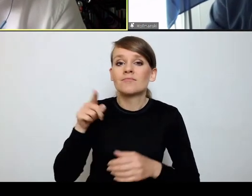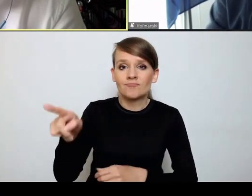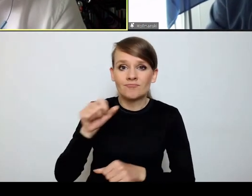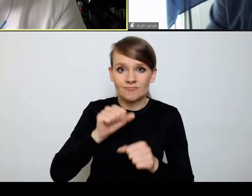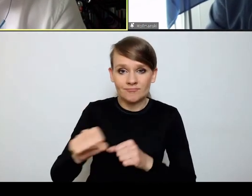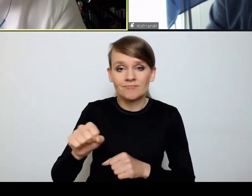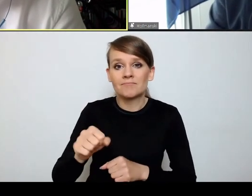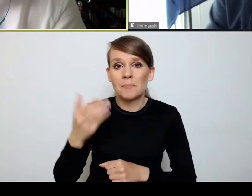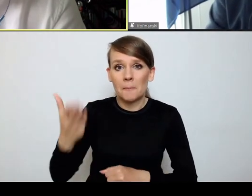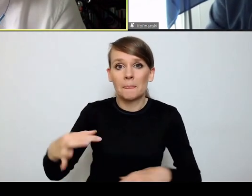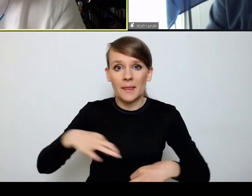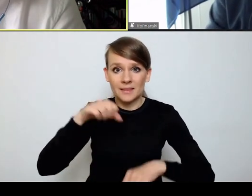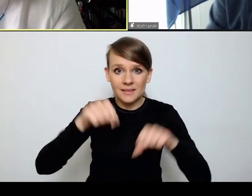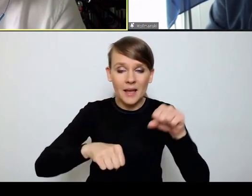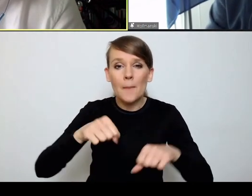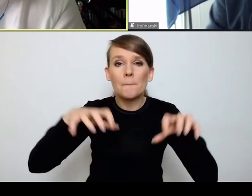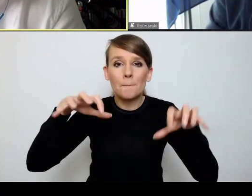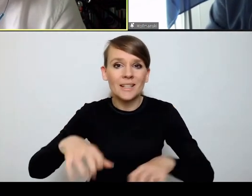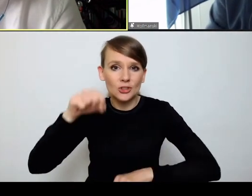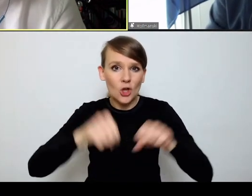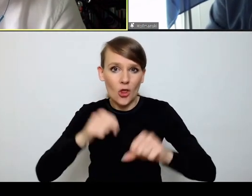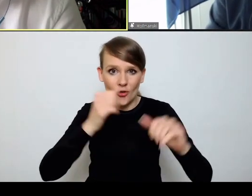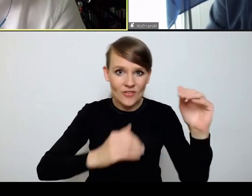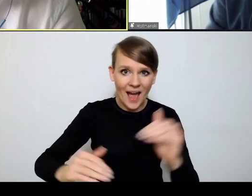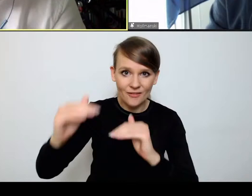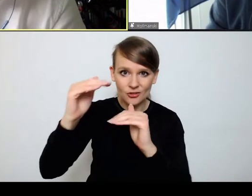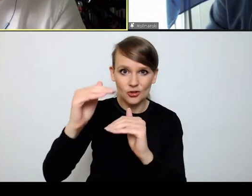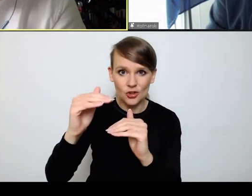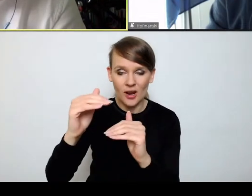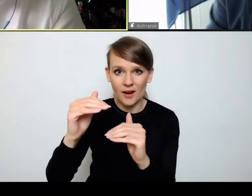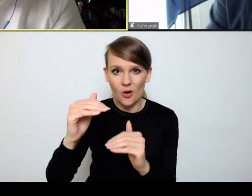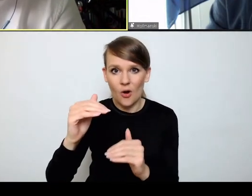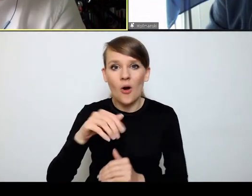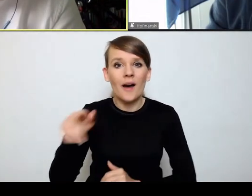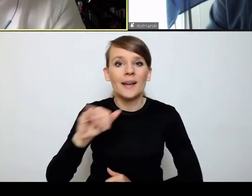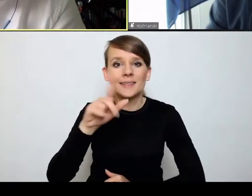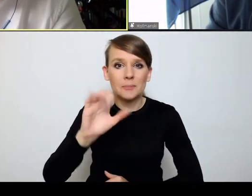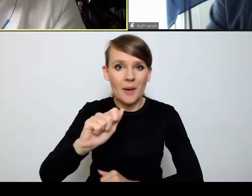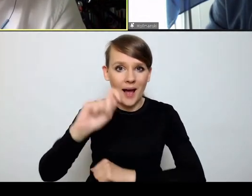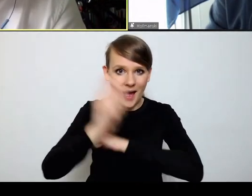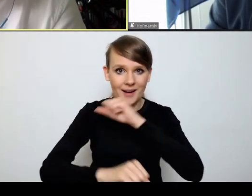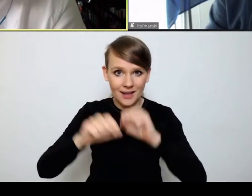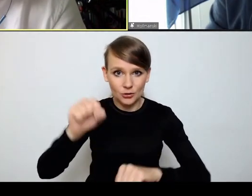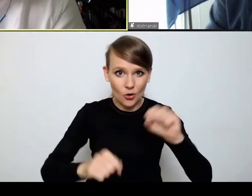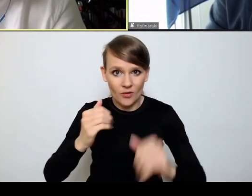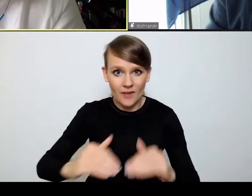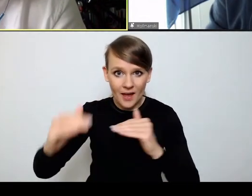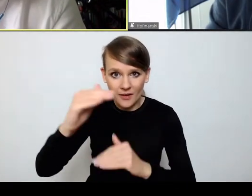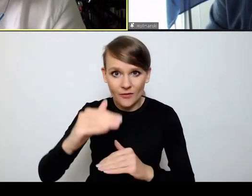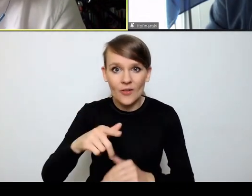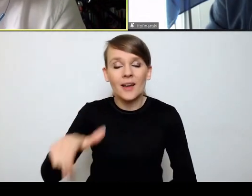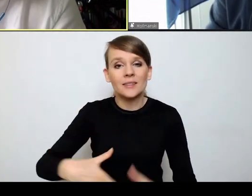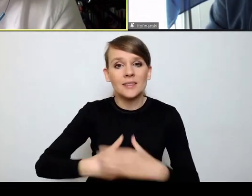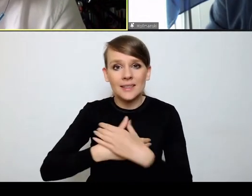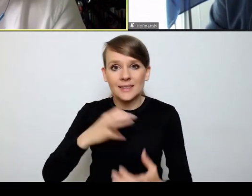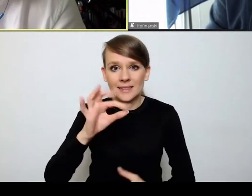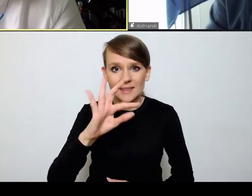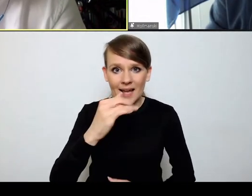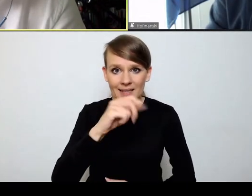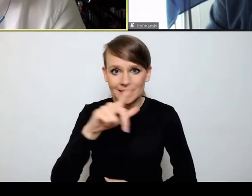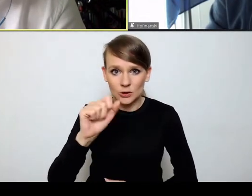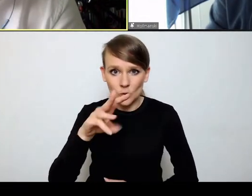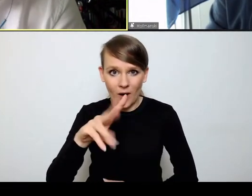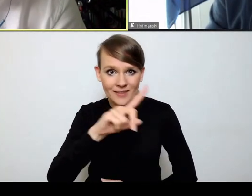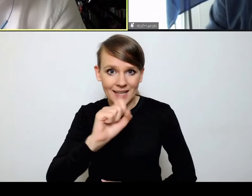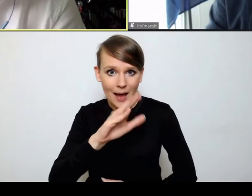były prezes Izby Karnej Sądu Najwyższego, Pan Sędzia Stanisław Zabłocki. Są z nami